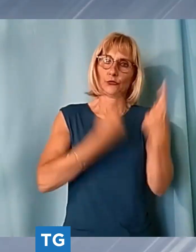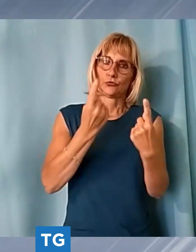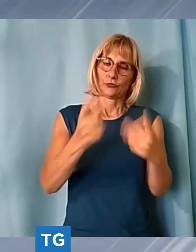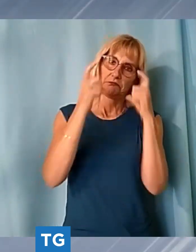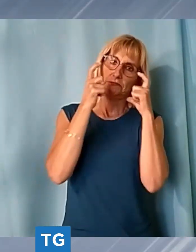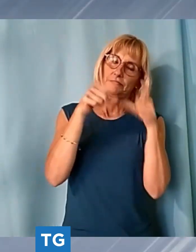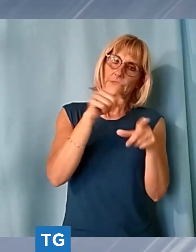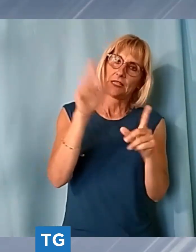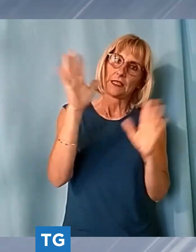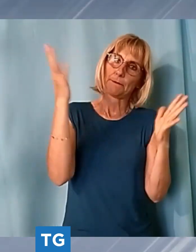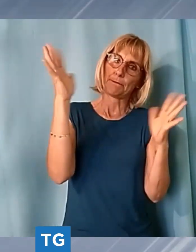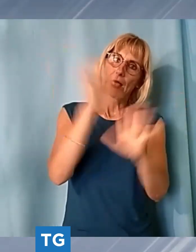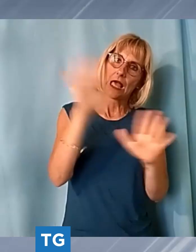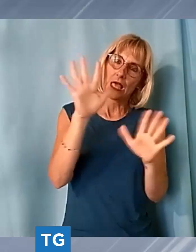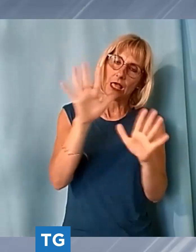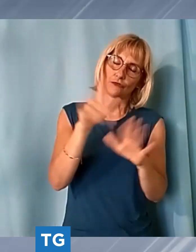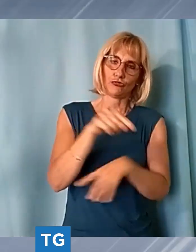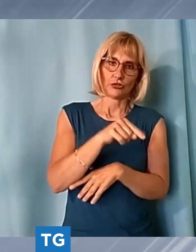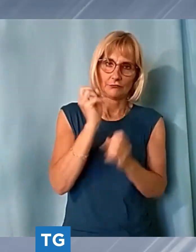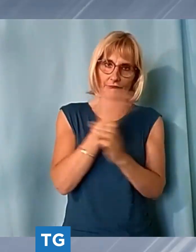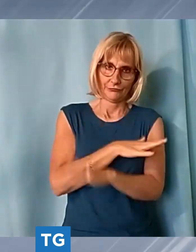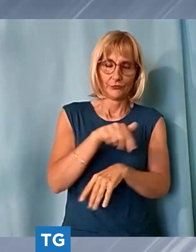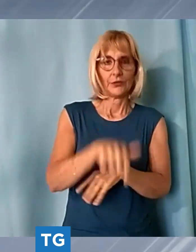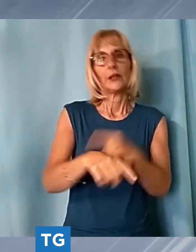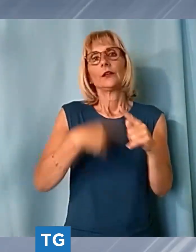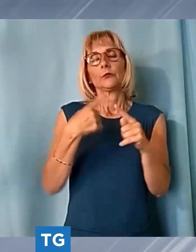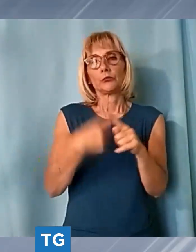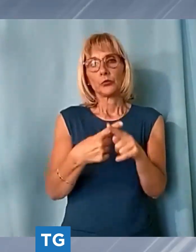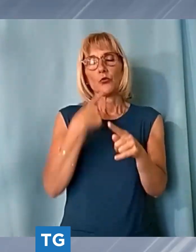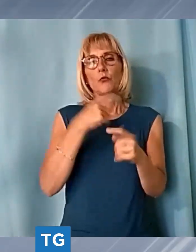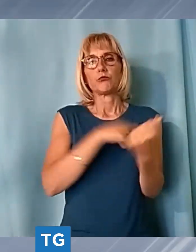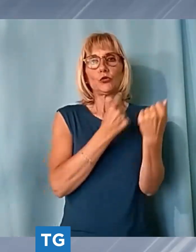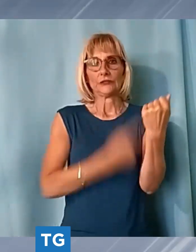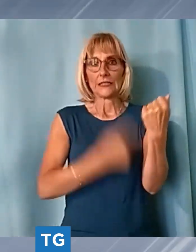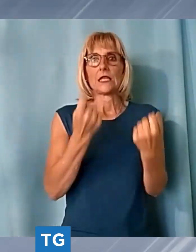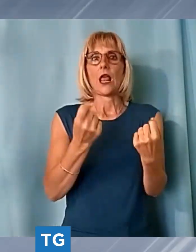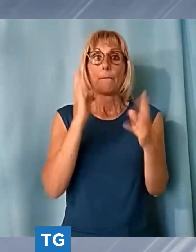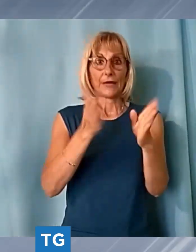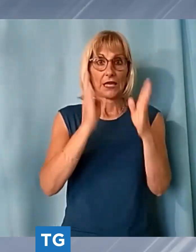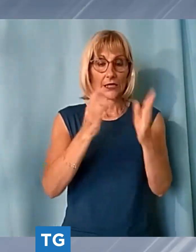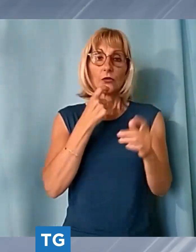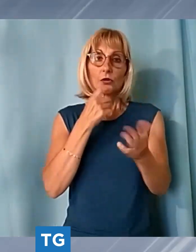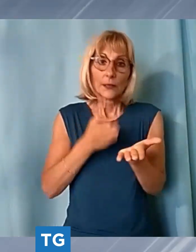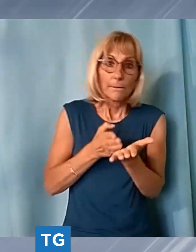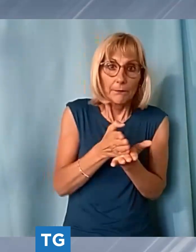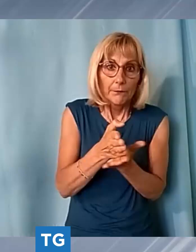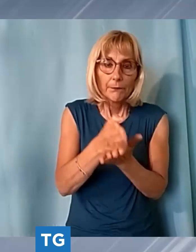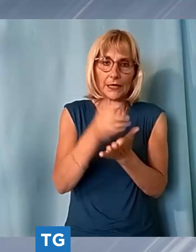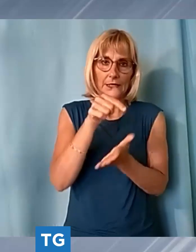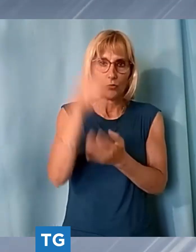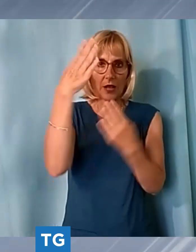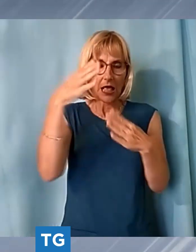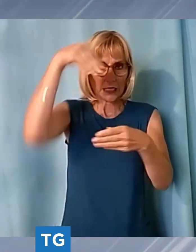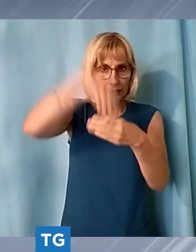si recano alla villa museo rappresenta un innegabile potenziale pericolo per chi attraversa il percorso nel cantiere per quanto